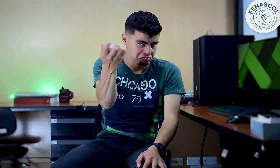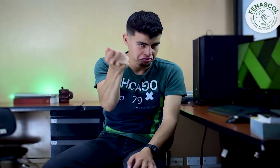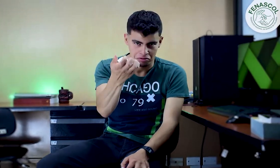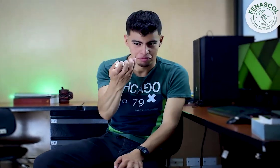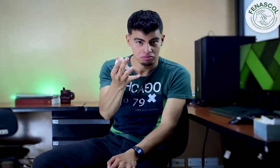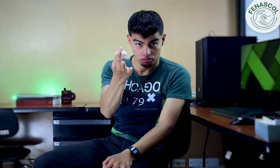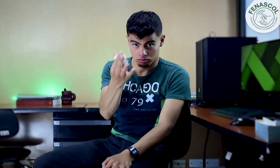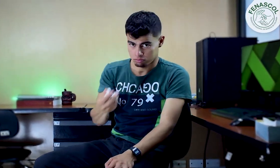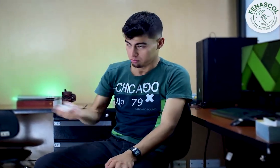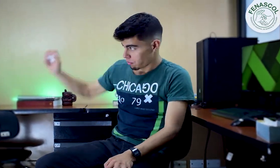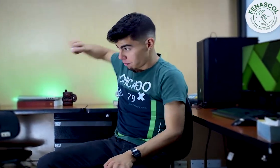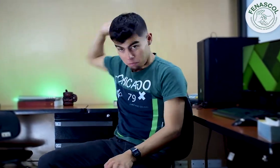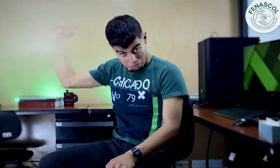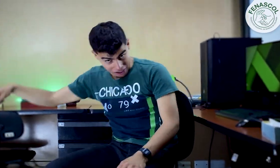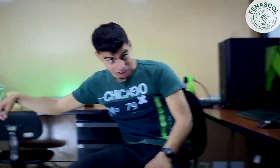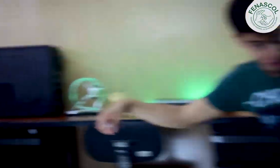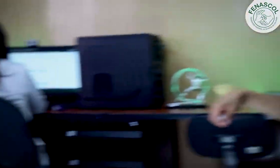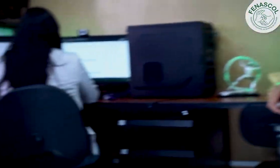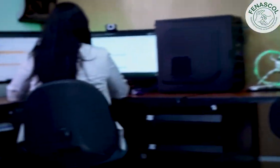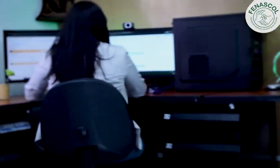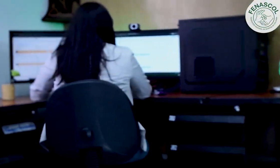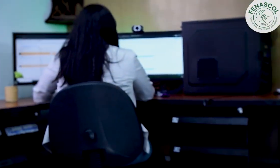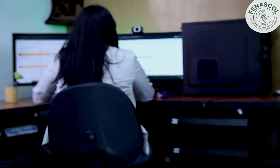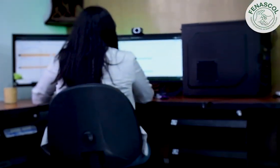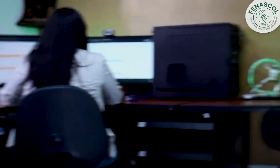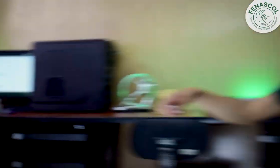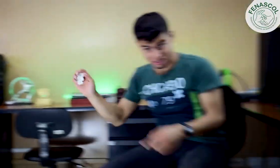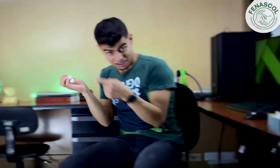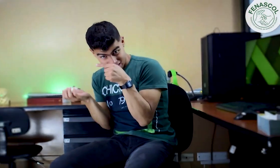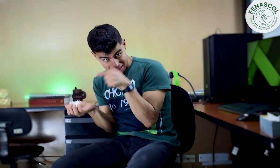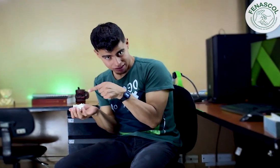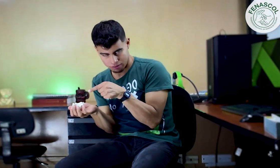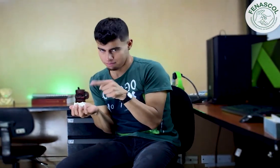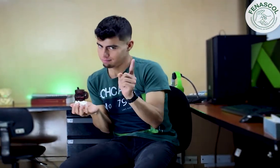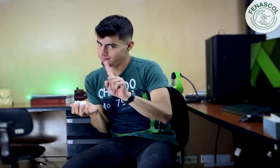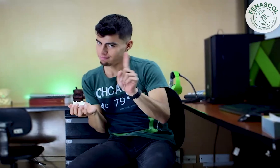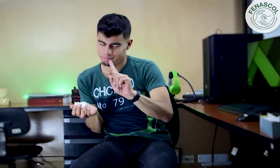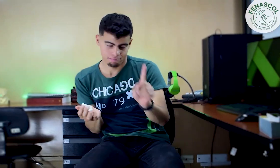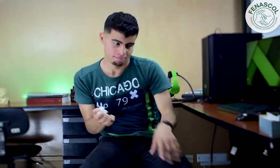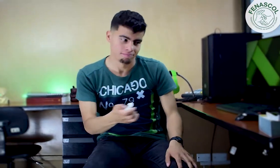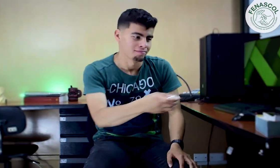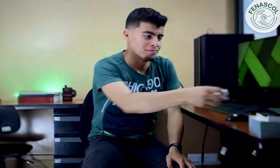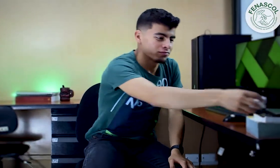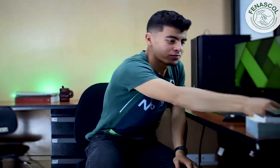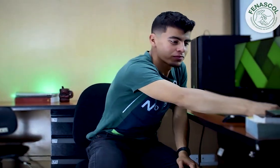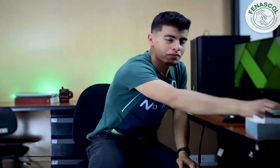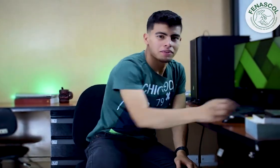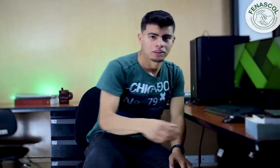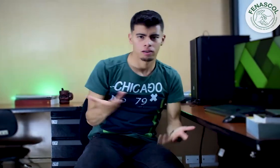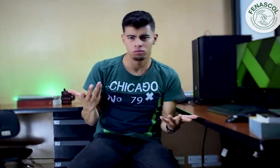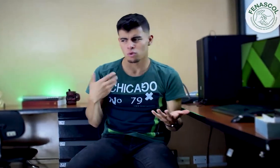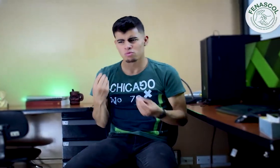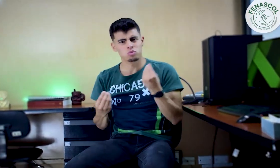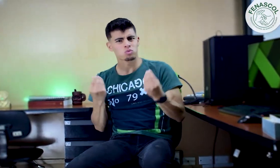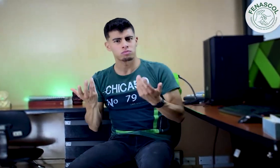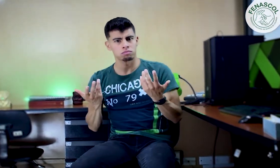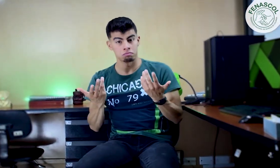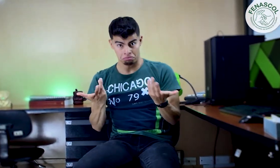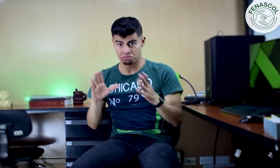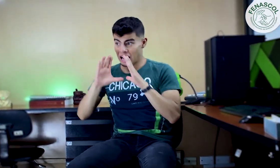¿arrojando algún objeto para llamar su atención? Pero eso no es correcto. Entonces, ¿tal vez por